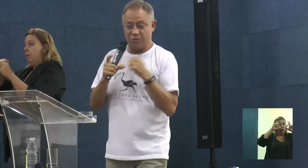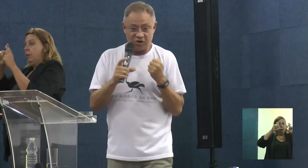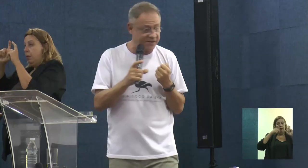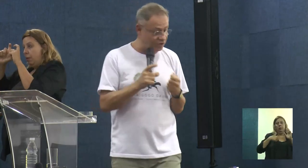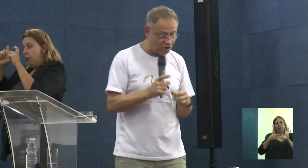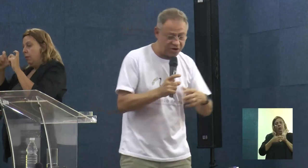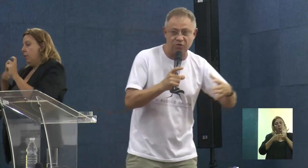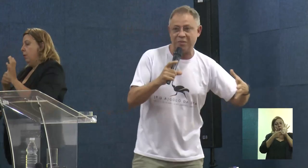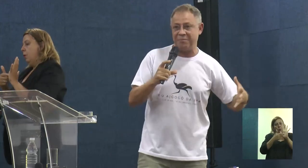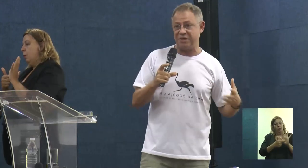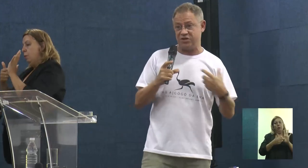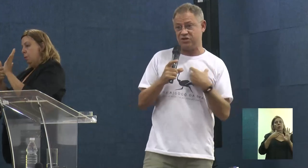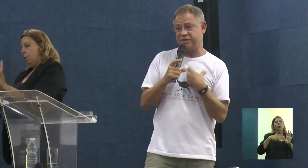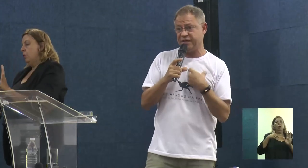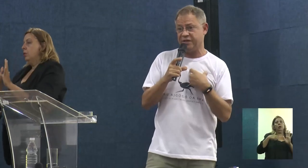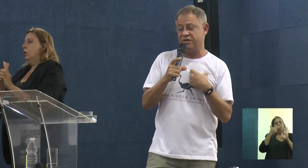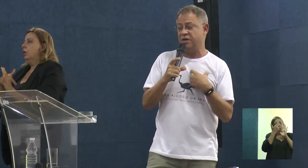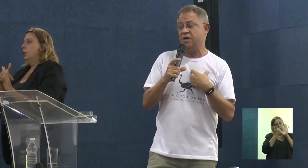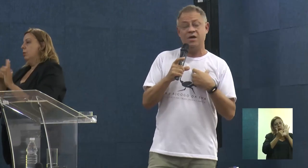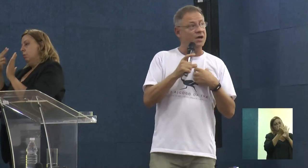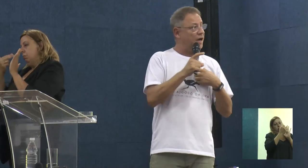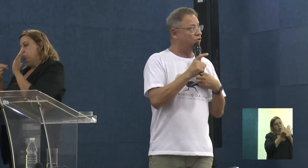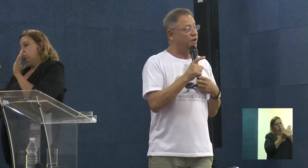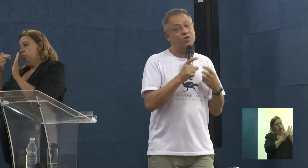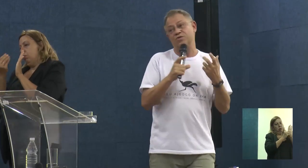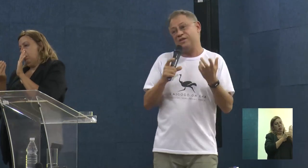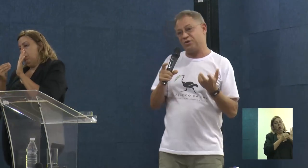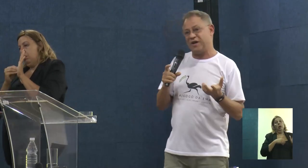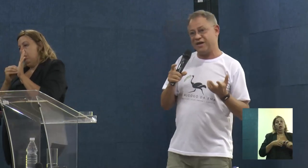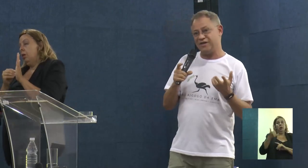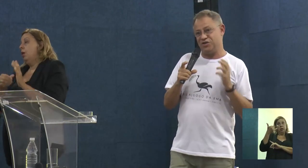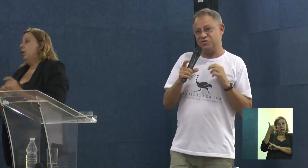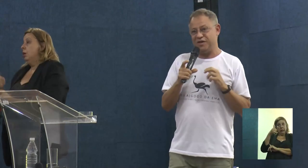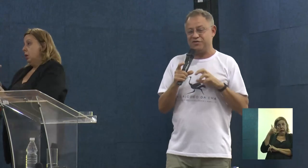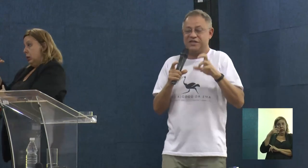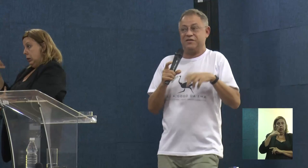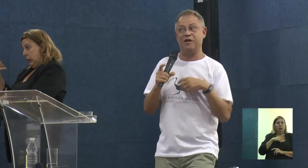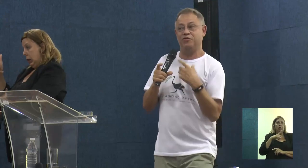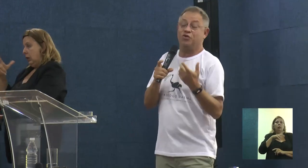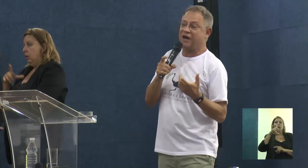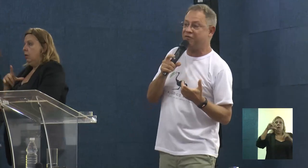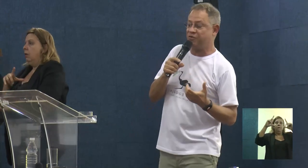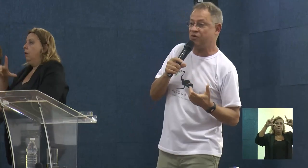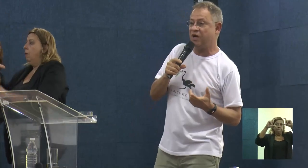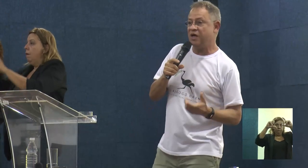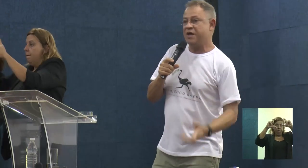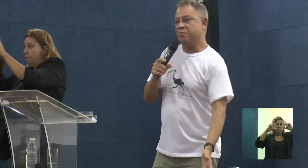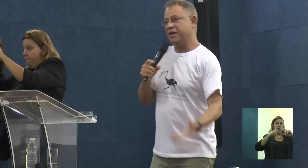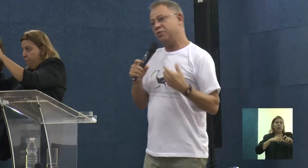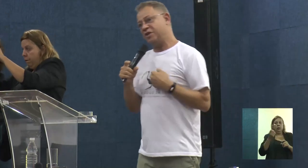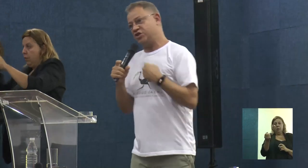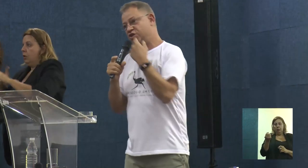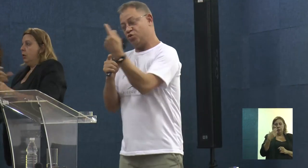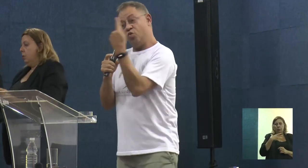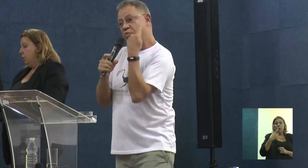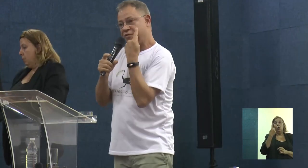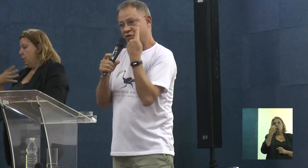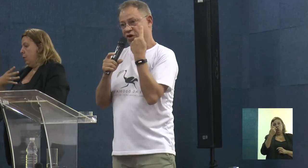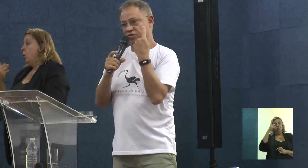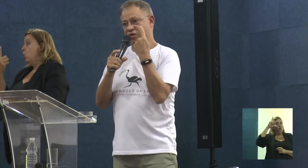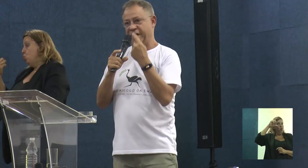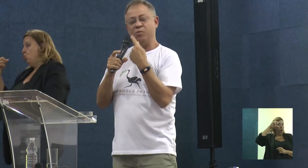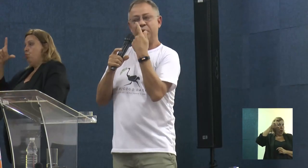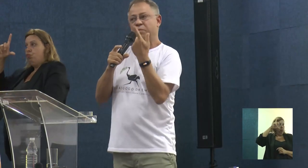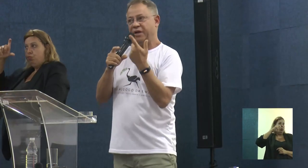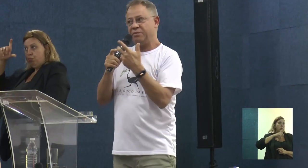fotografa, volta e mostra e coloca no mapa que a gente desenha. Agora com o celular, a gente fez, vocês vão lá, fotografam, mandam para a gente